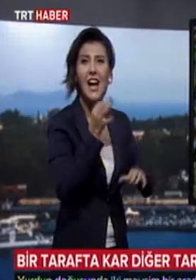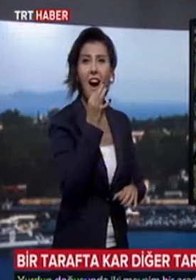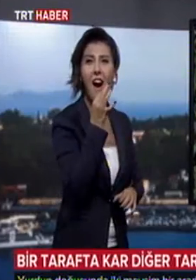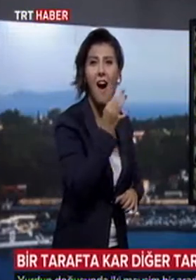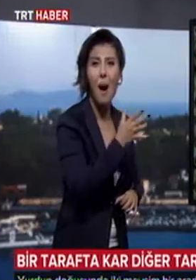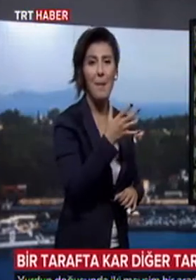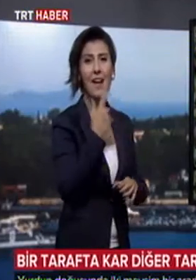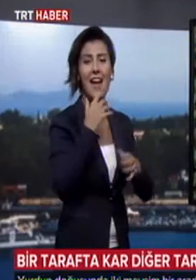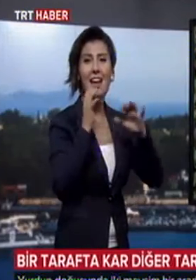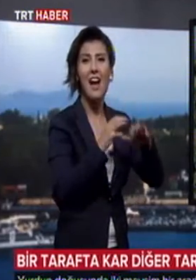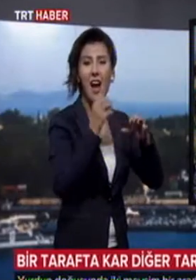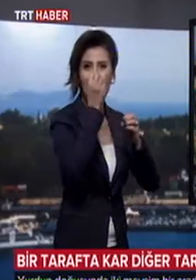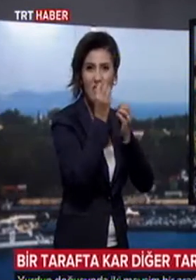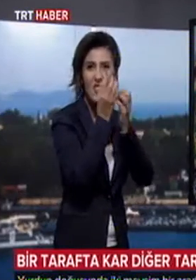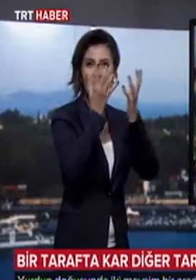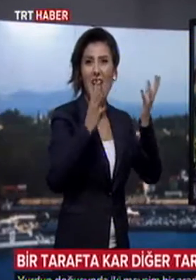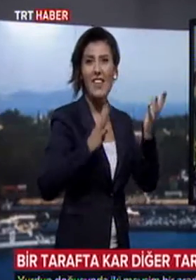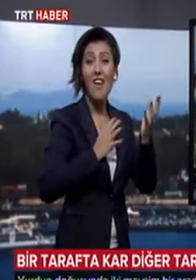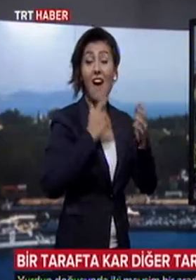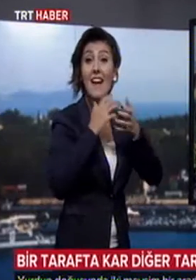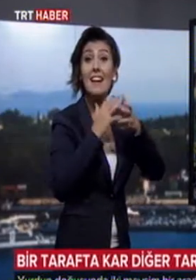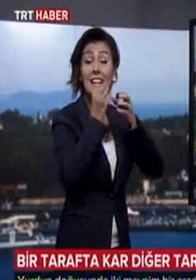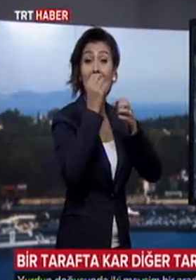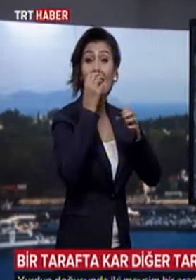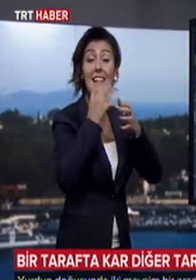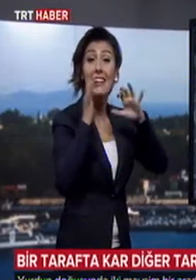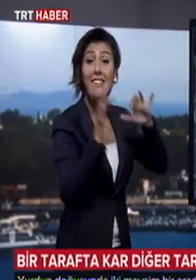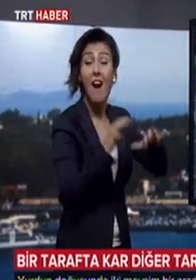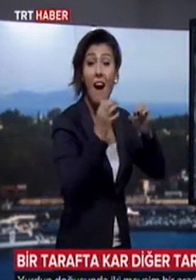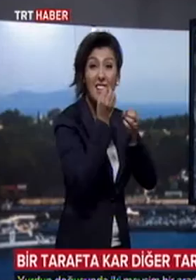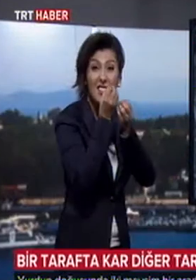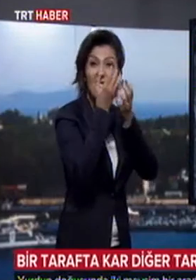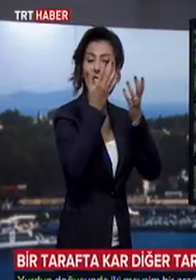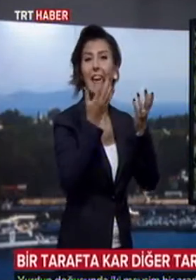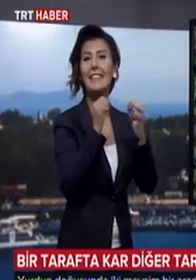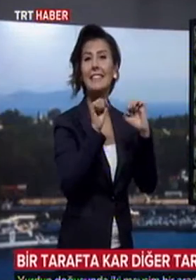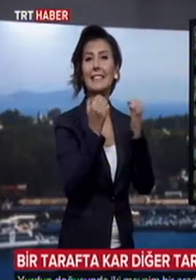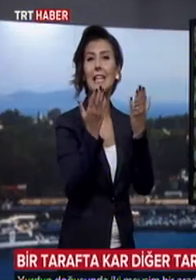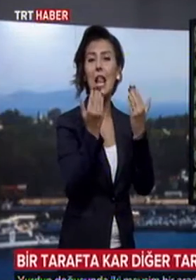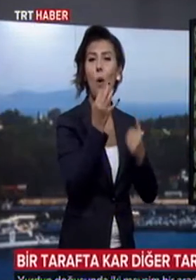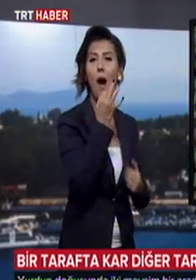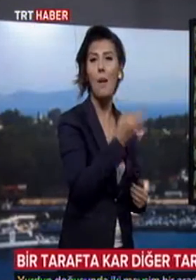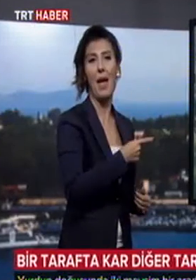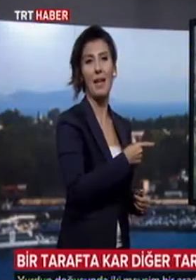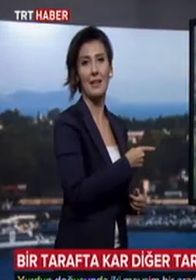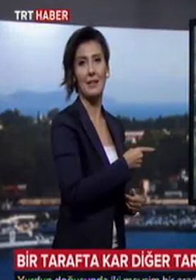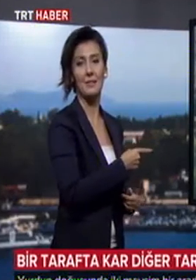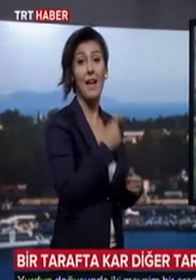Birbirinden renkli halleriyle kar çiçekleri kışın kapıda olduğunu haber veriyor. Kar yağmadan önce